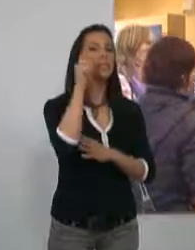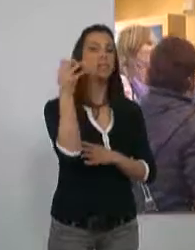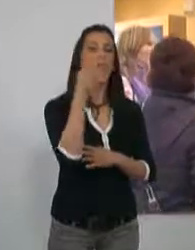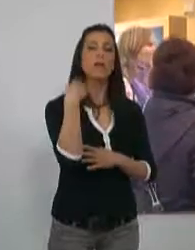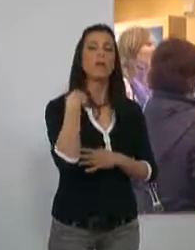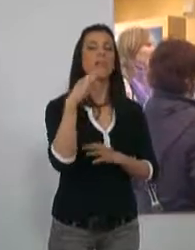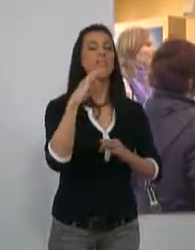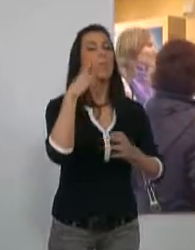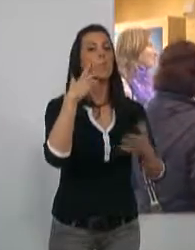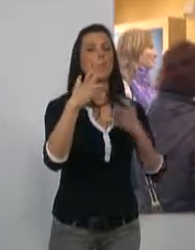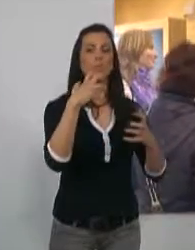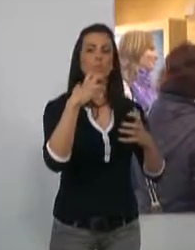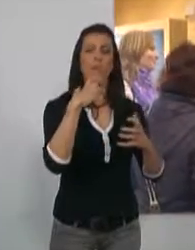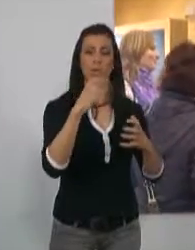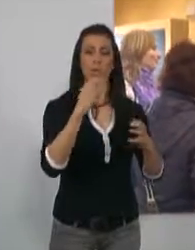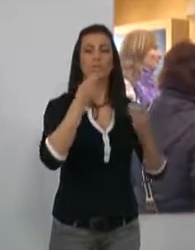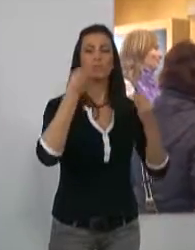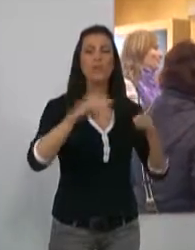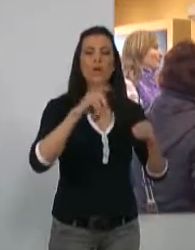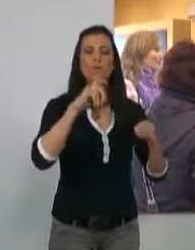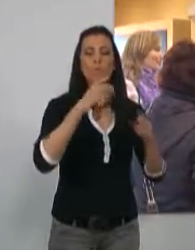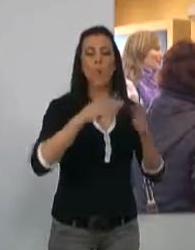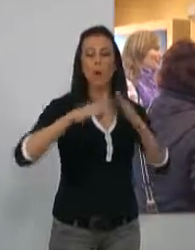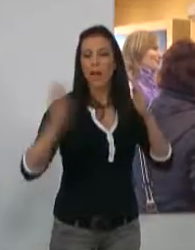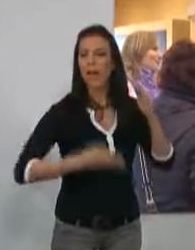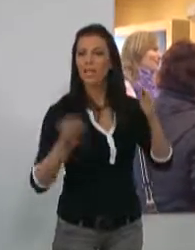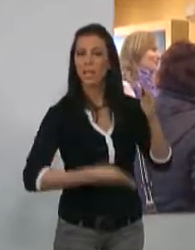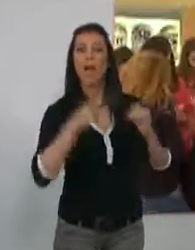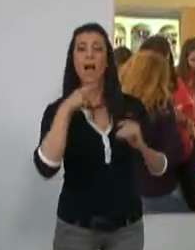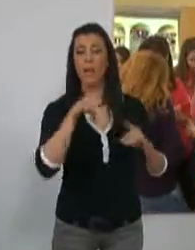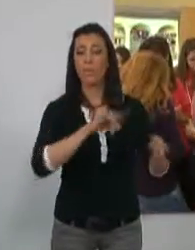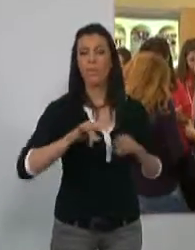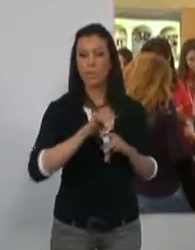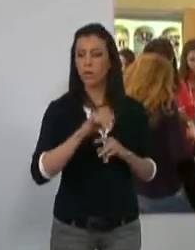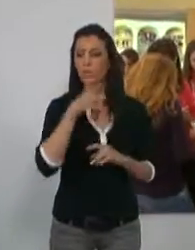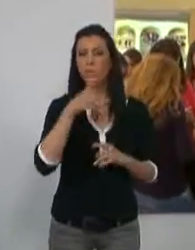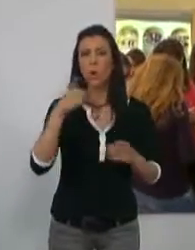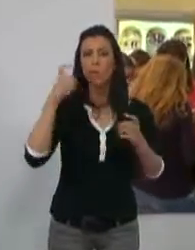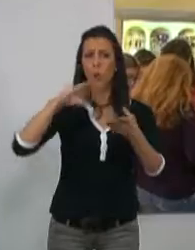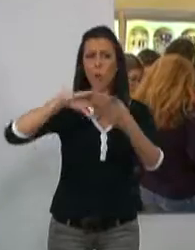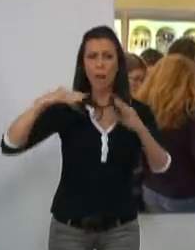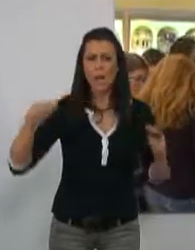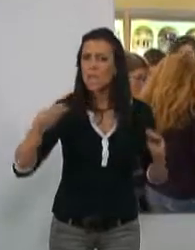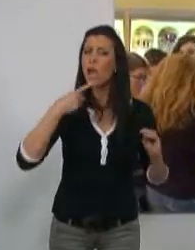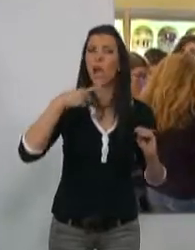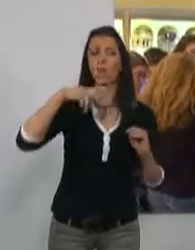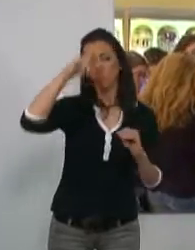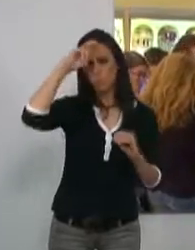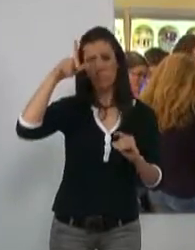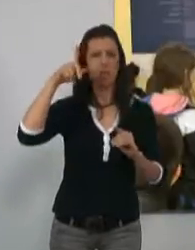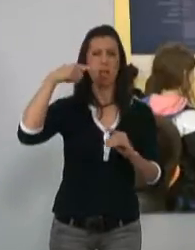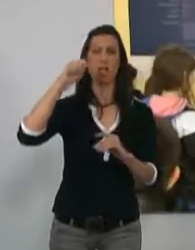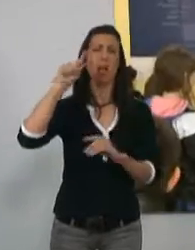visita al Museo Preindustrial de la Caña de Azúcar. Se trata de alumnos provenientes de Rumanía, Turquía,